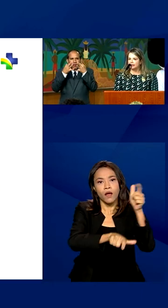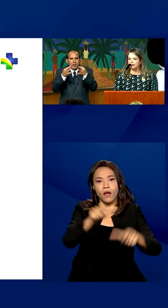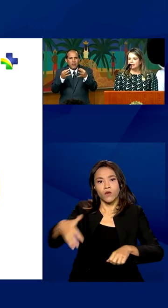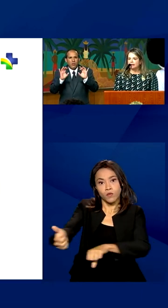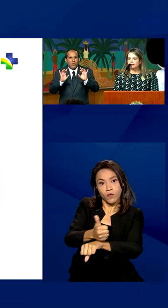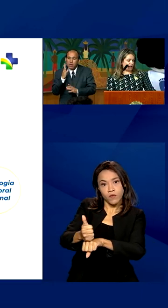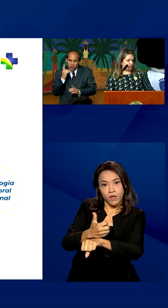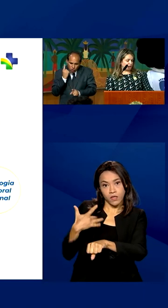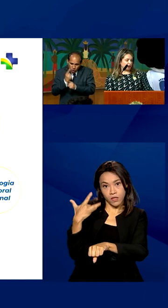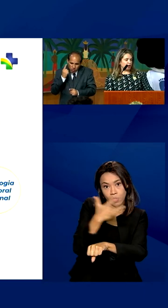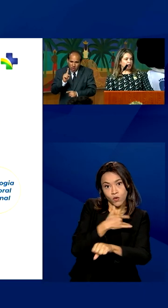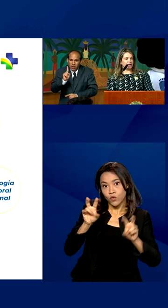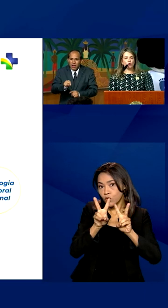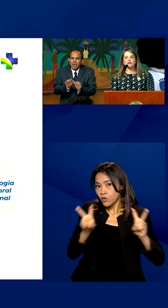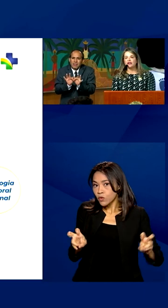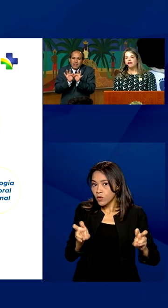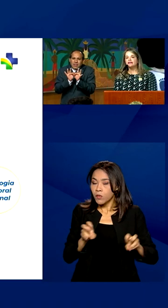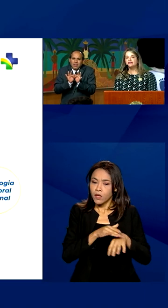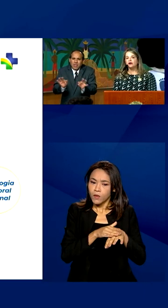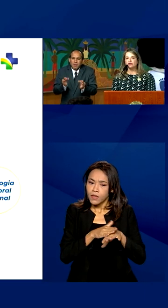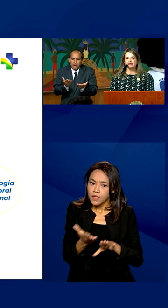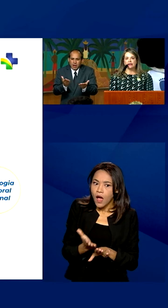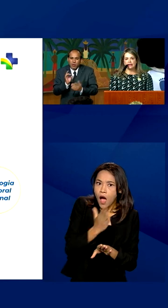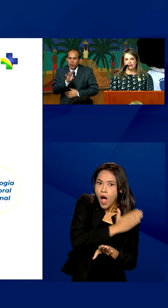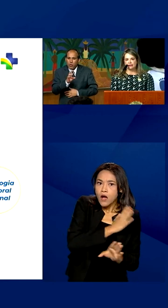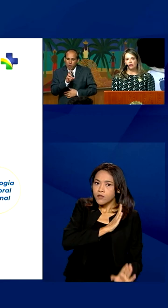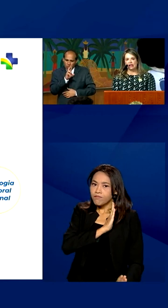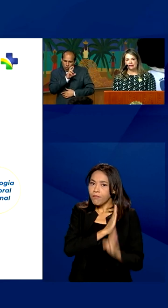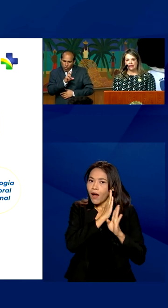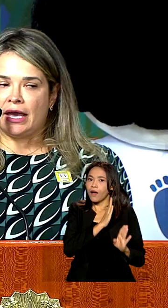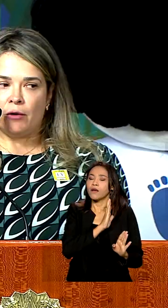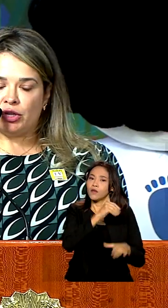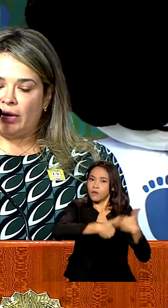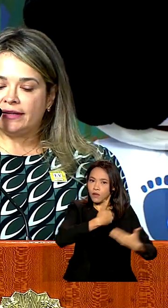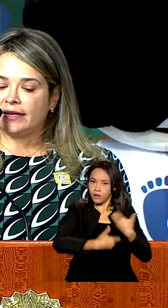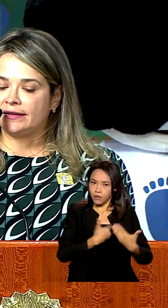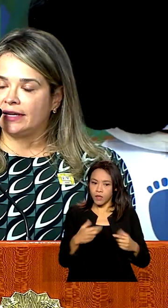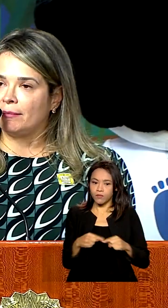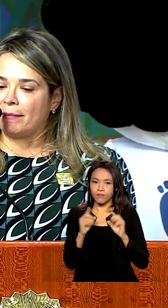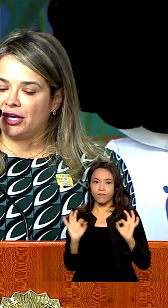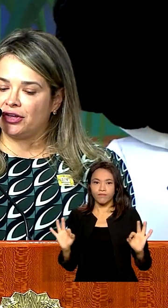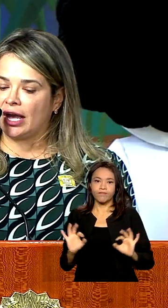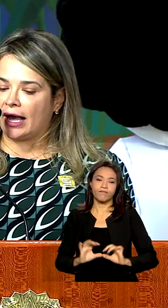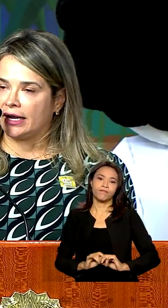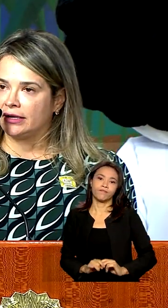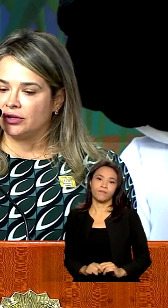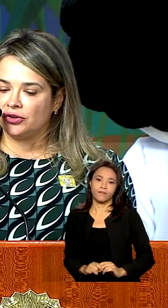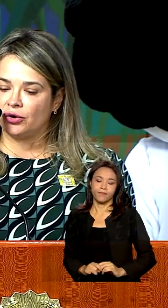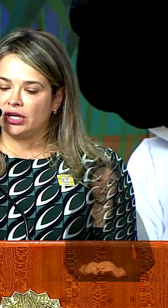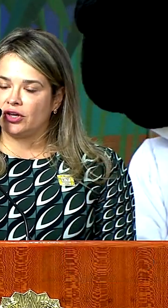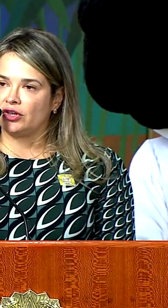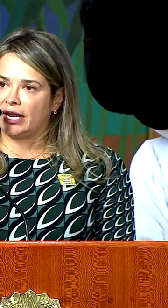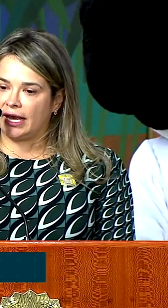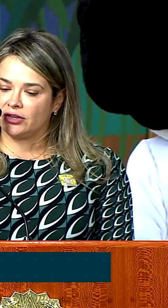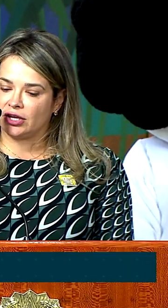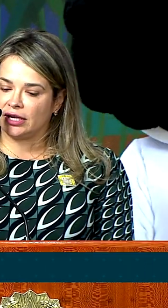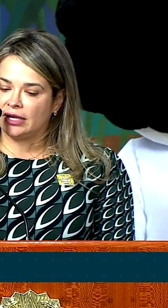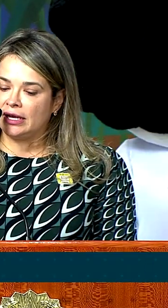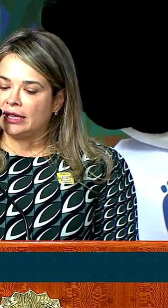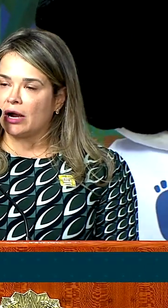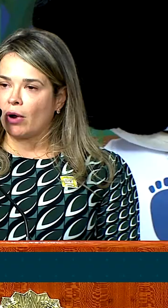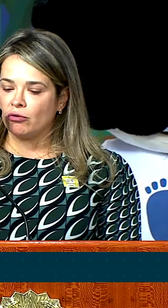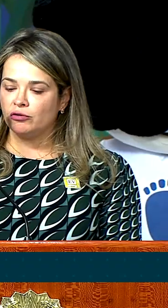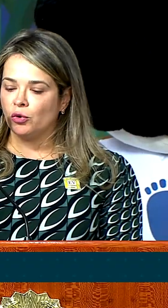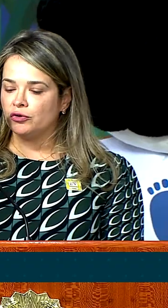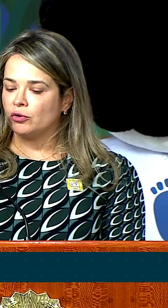doença, facilitando a detecção precoce e o tratamento adequado. É uma doença extremamente rara, de origem genética,